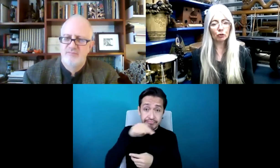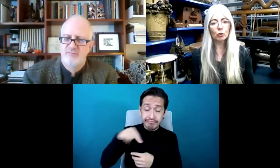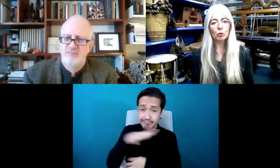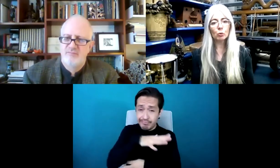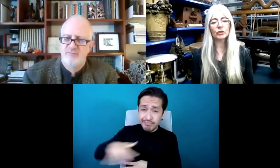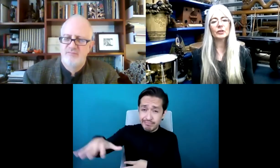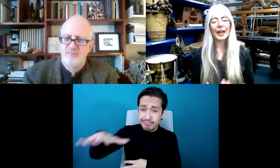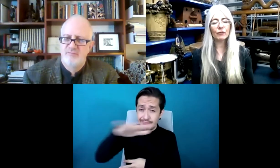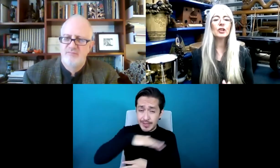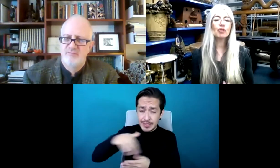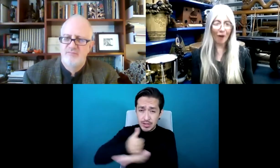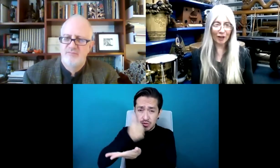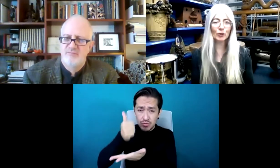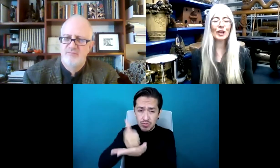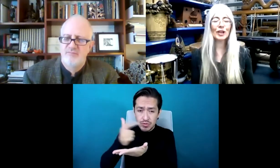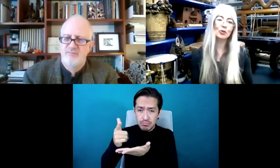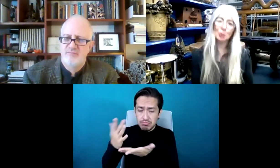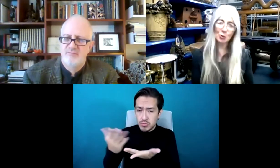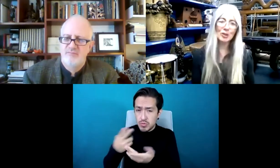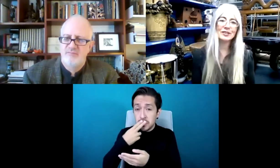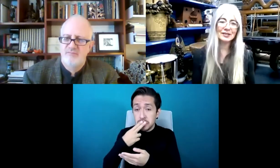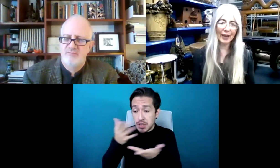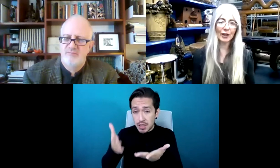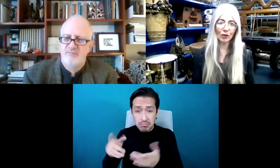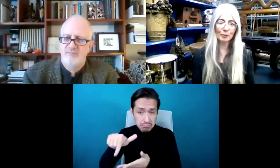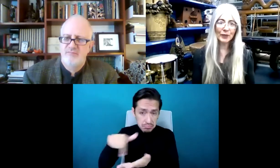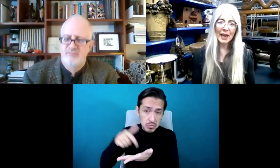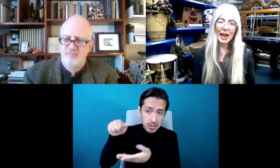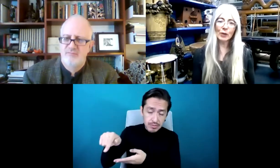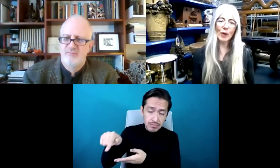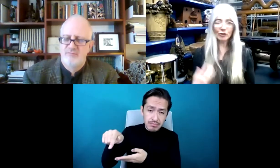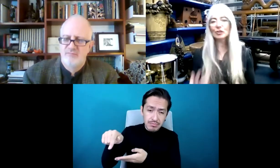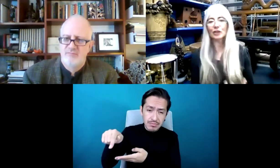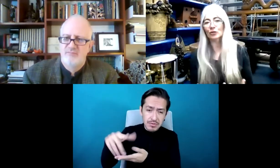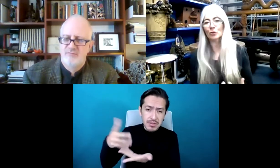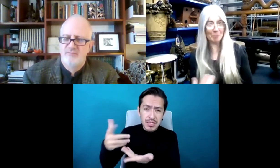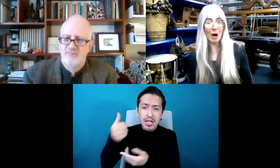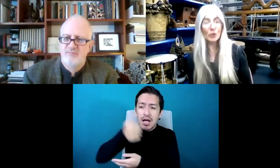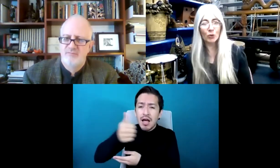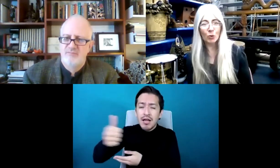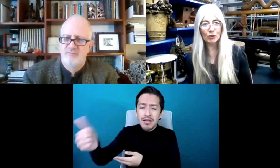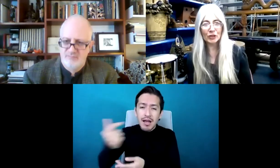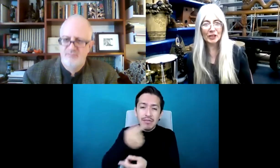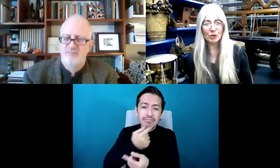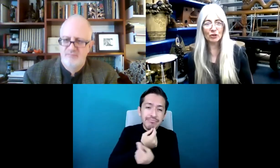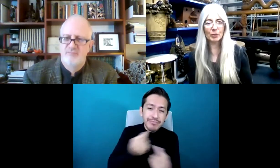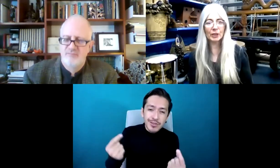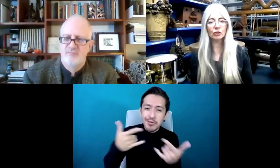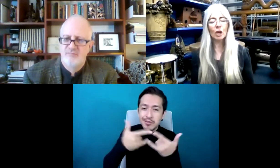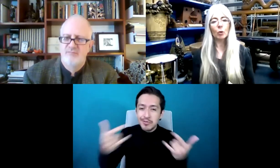ciudad usaran el edificio. Entonces el etos de la escuela es que cada niño tenía una historia que contaba.